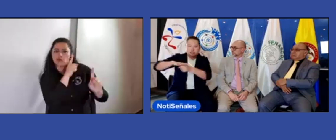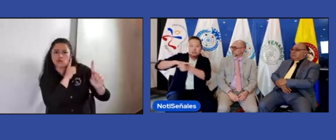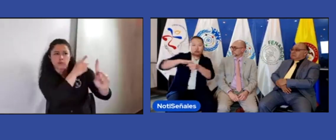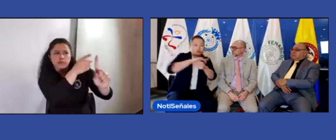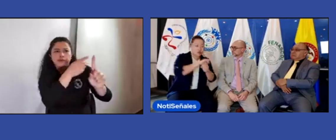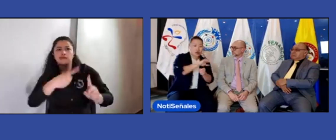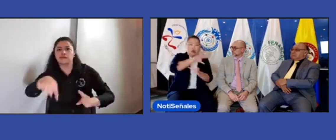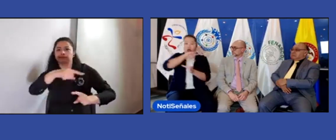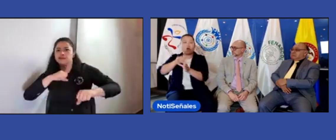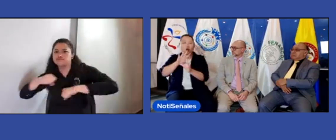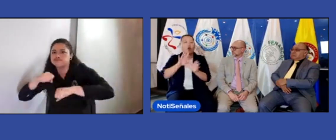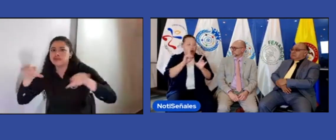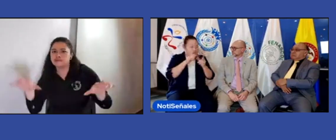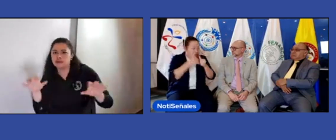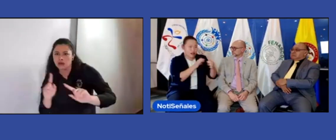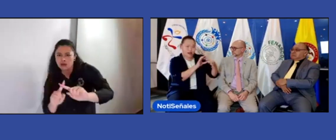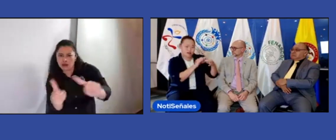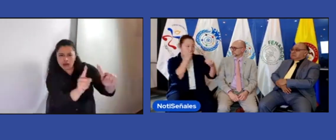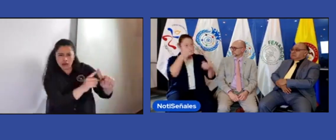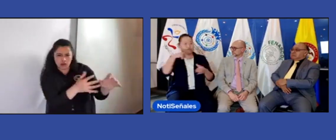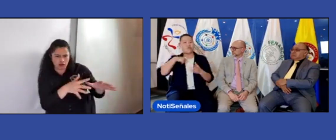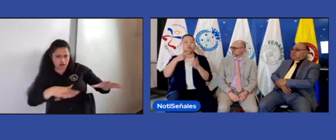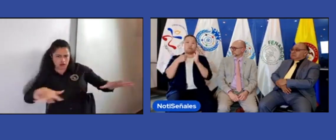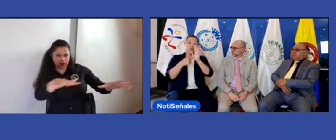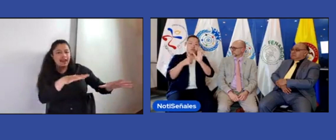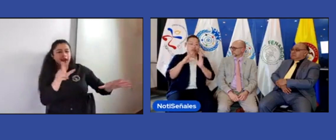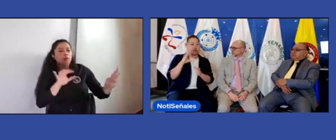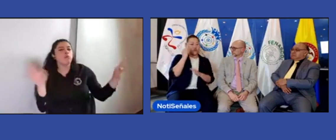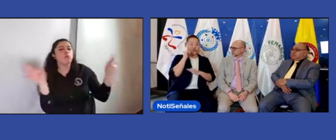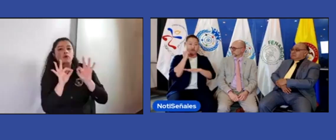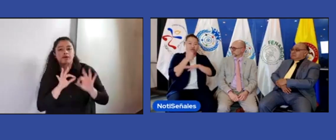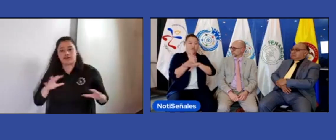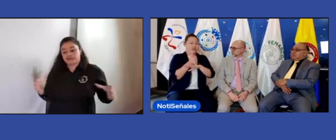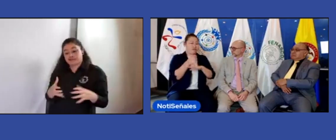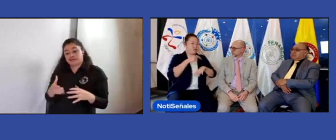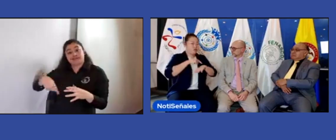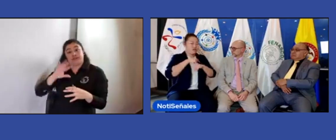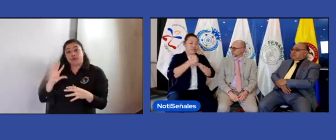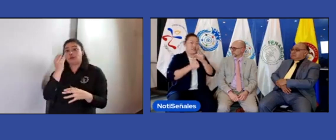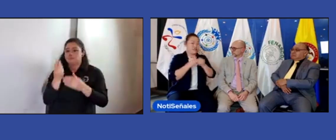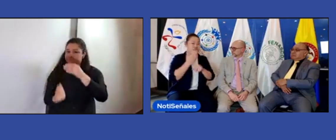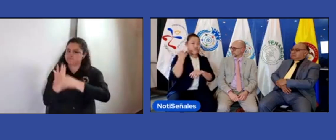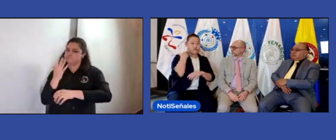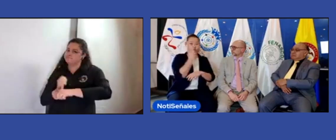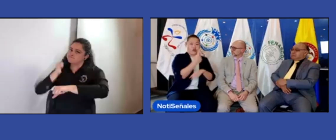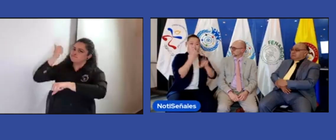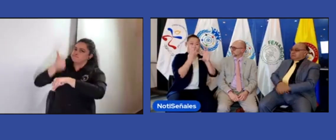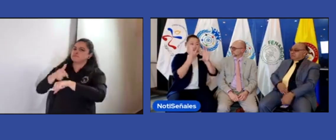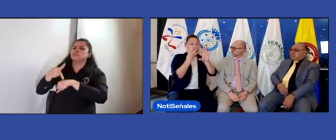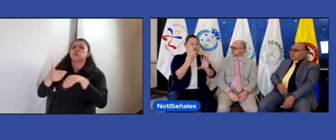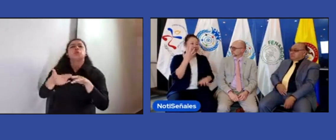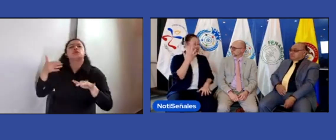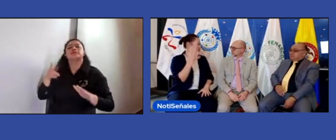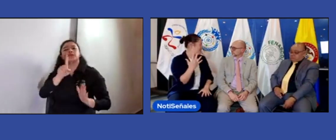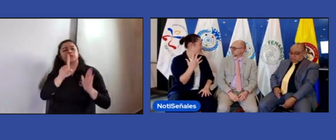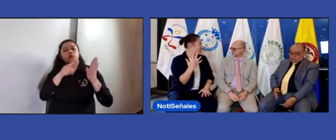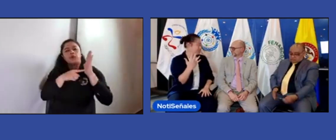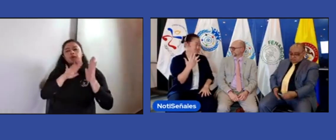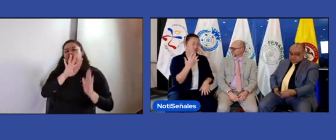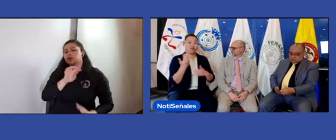la WFD. Y estamos trabajando de manera mancomunada. ¿De qué manera? De hecho,